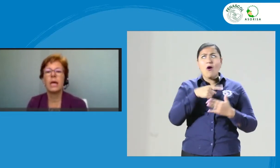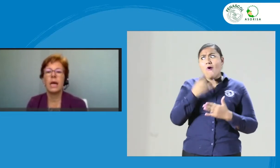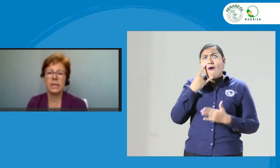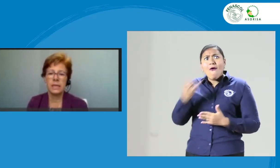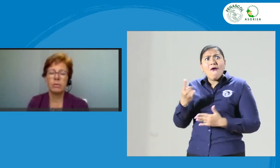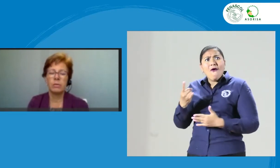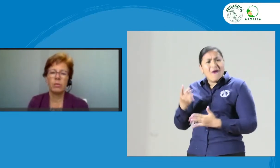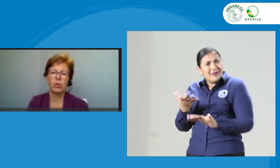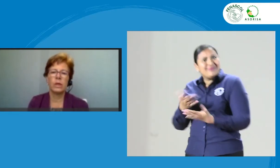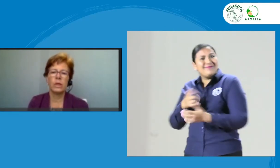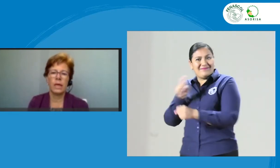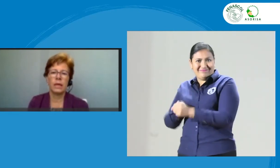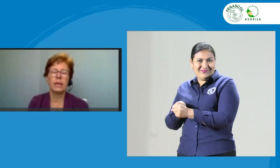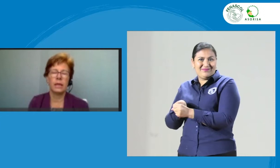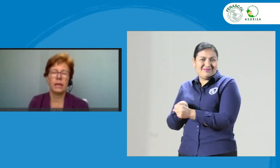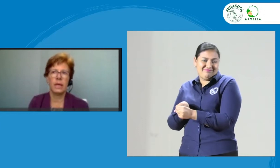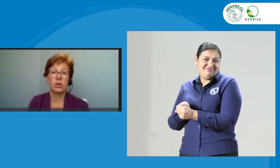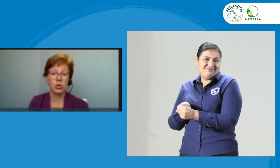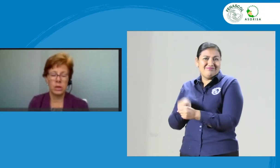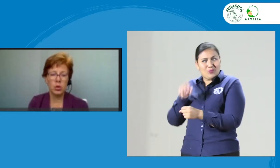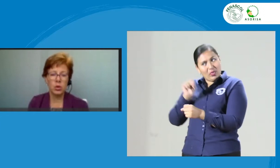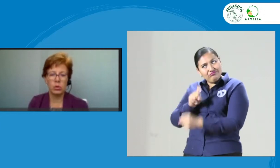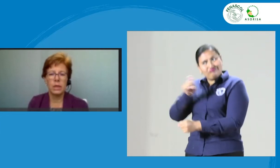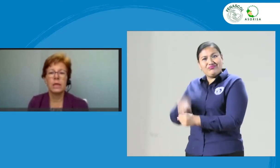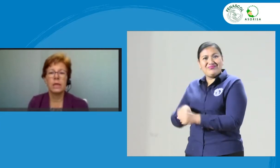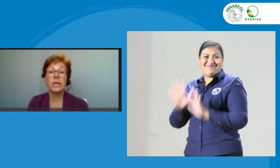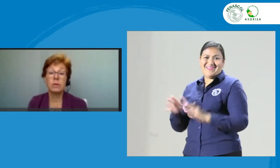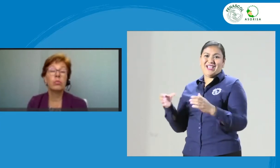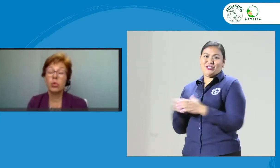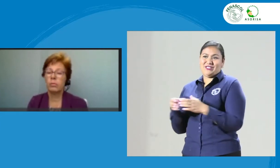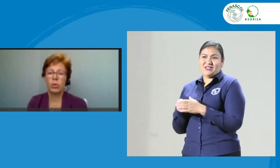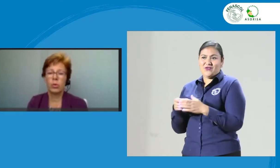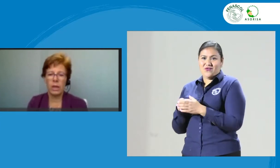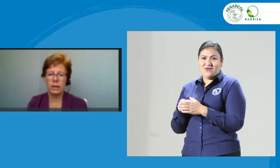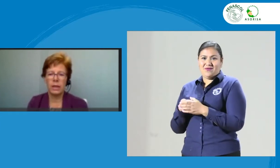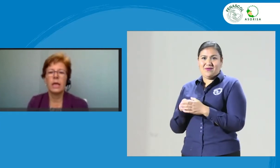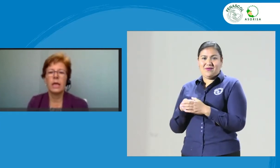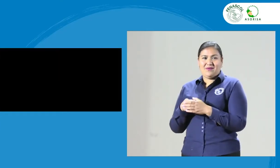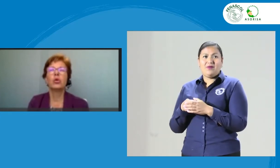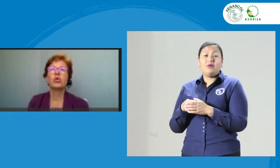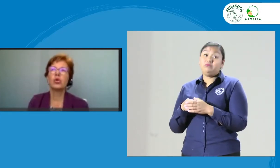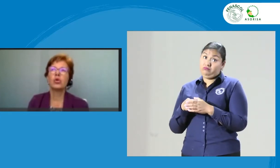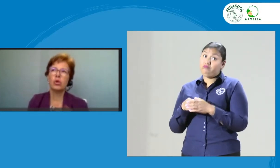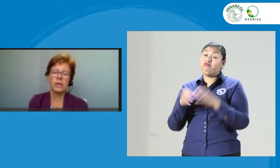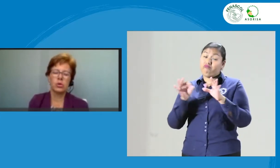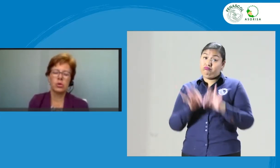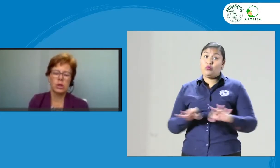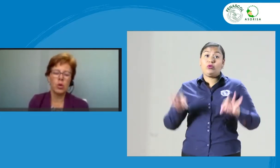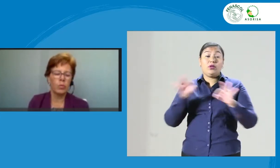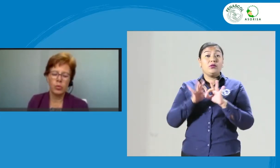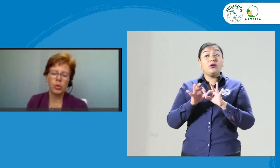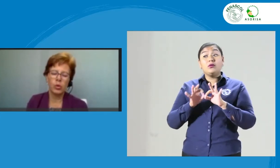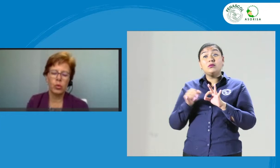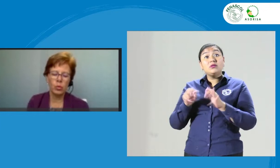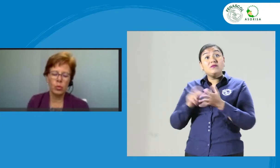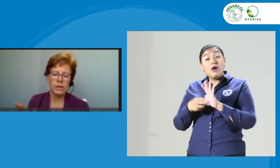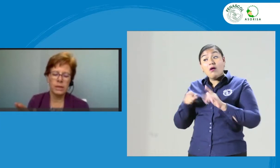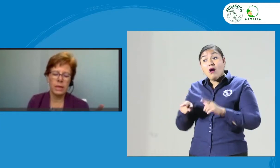a ser miembro de la asociación. Y es muy importante. No solo la asociación. Yo, como les dije,